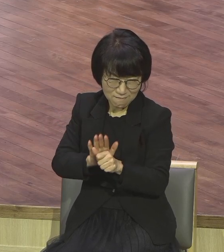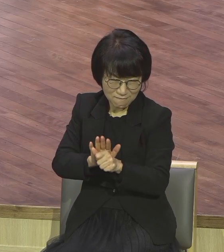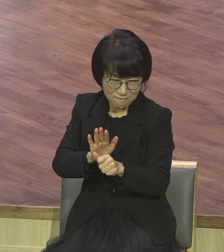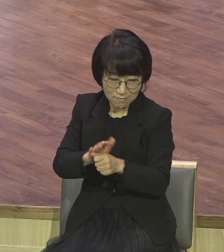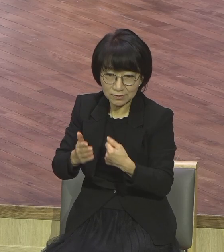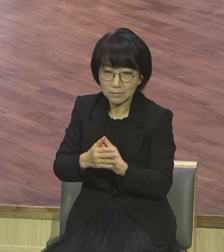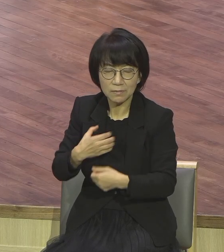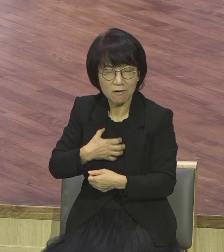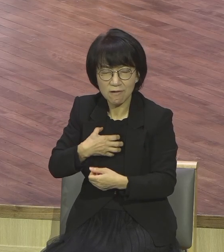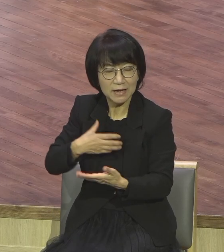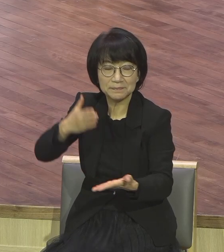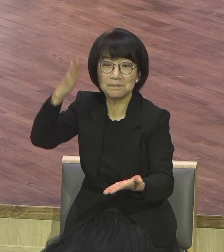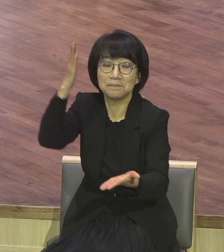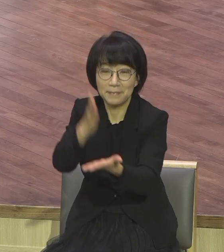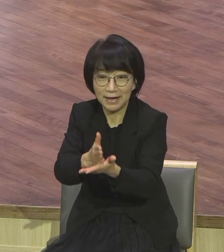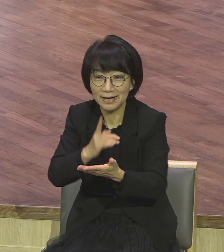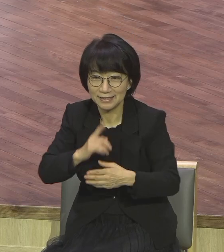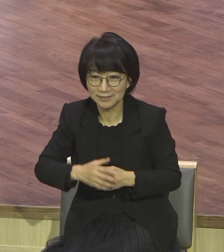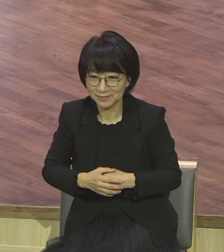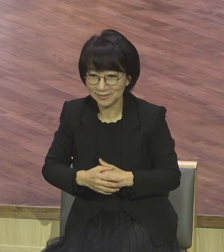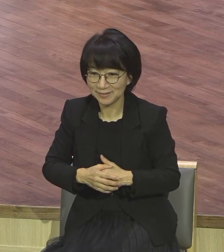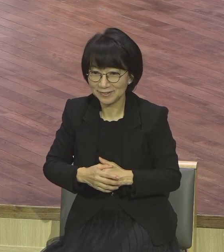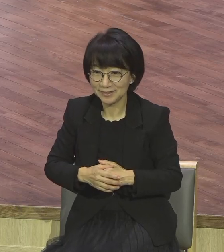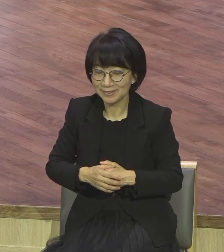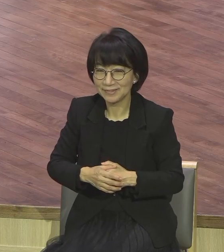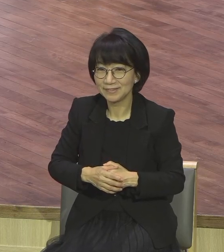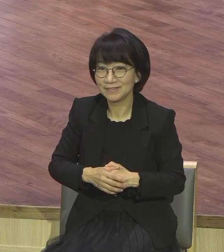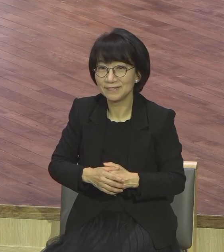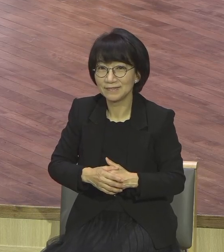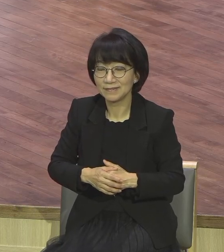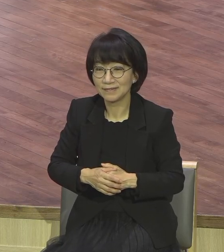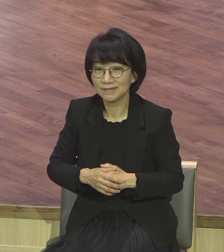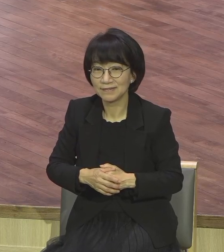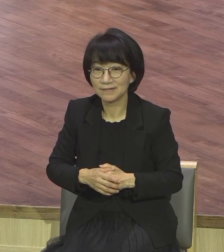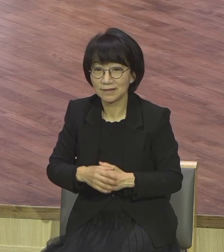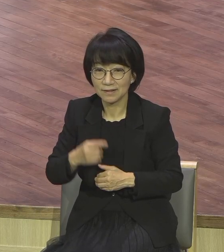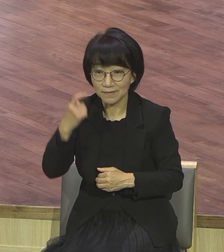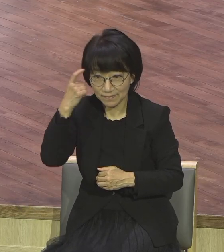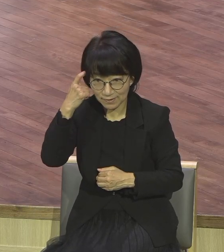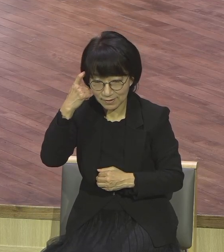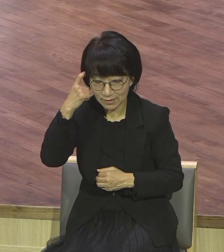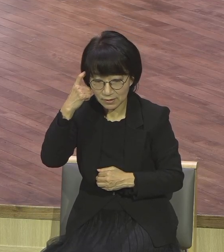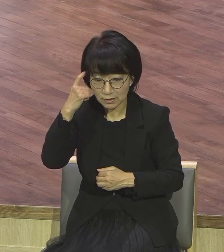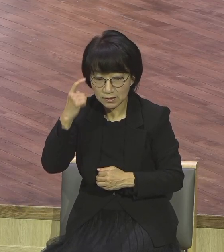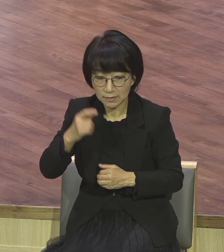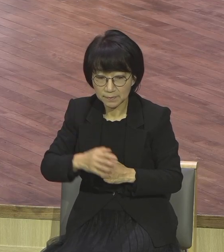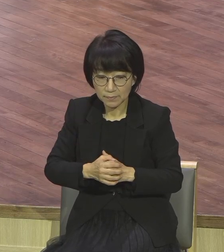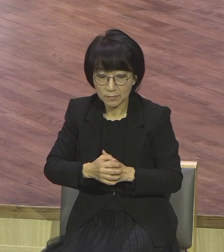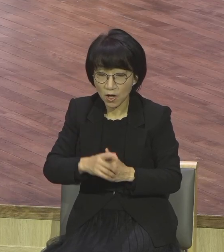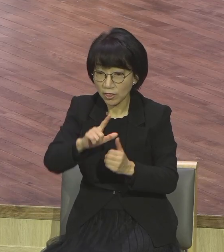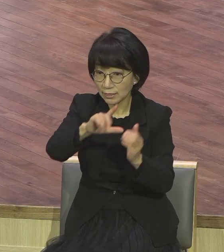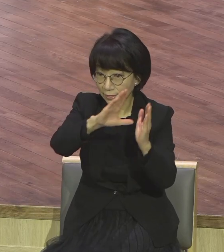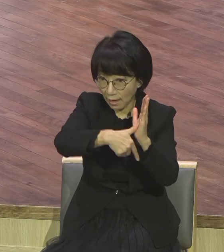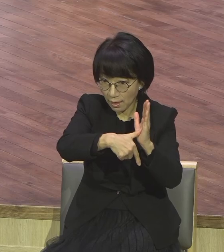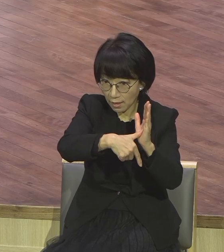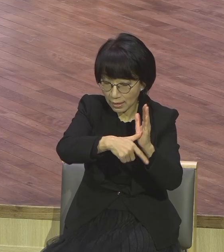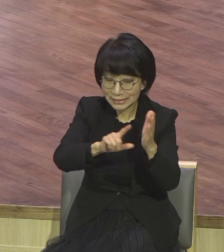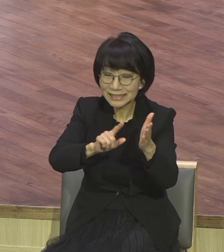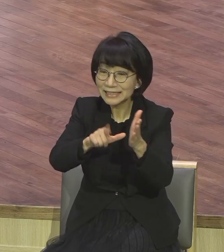염려할 이유가 없다라는 것입니다 왜 때와 장소에 맞는 말을 내가